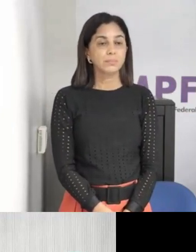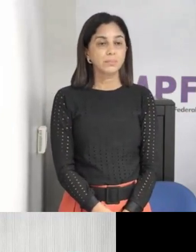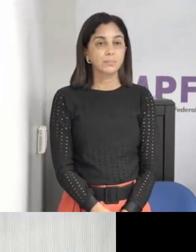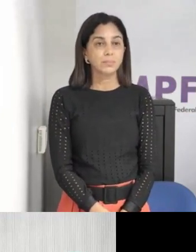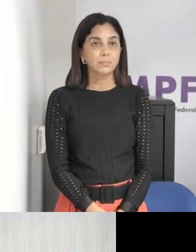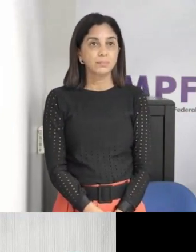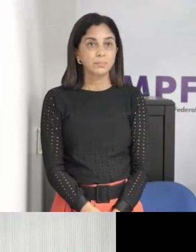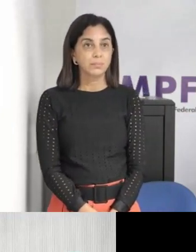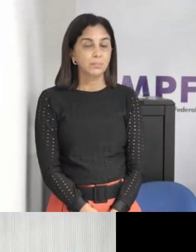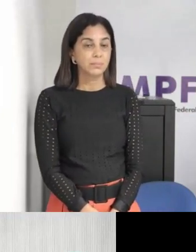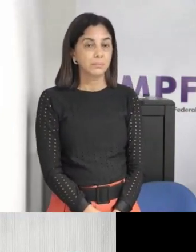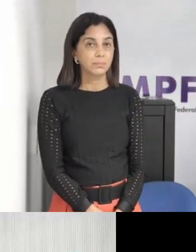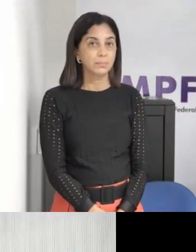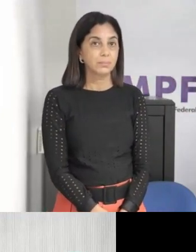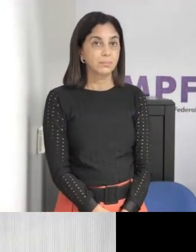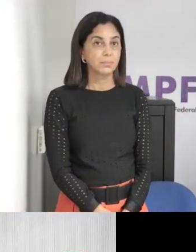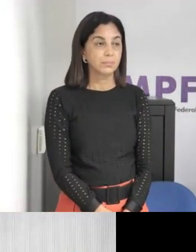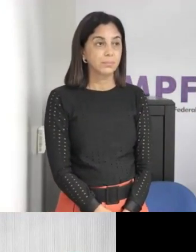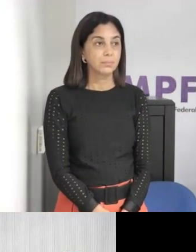por favor. Obrigada.